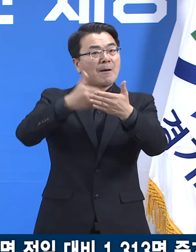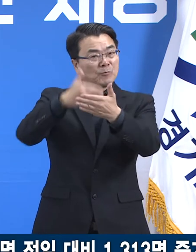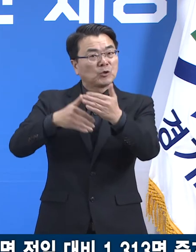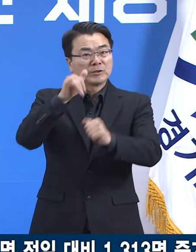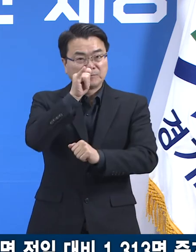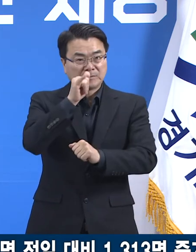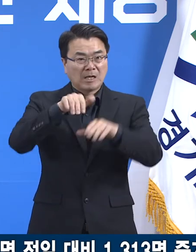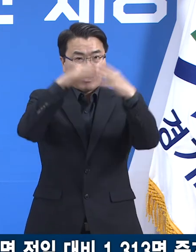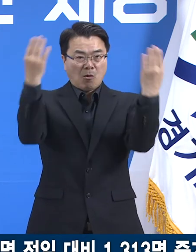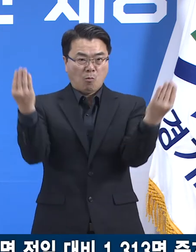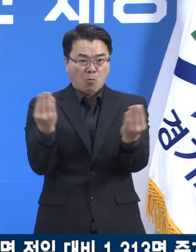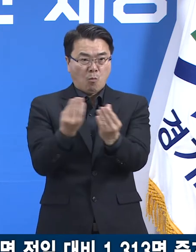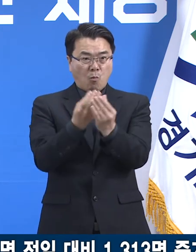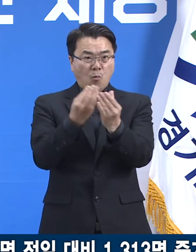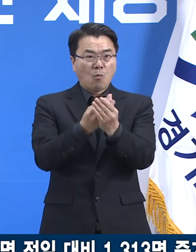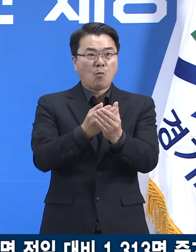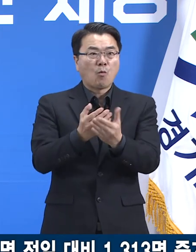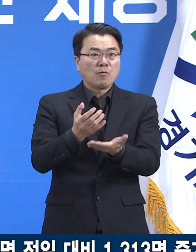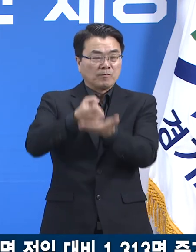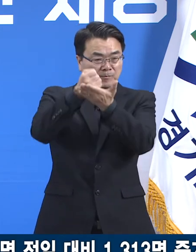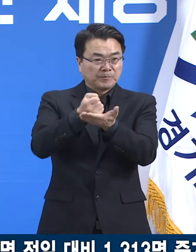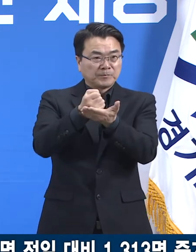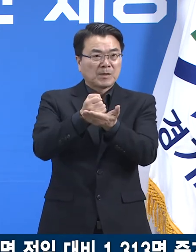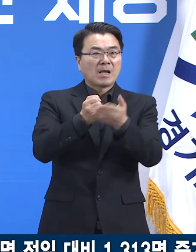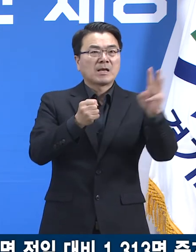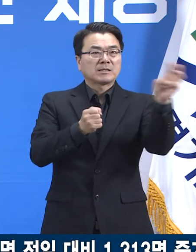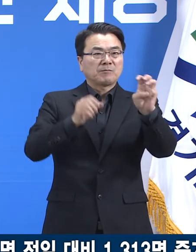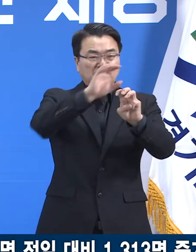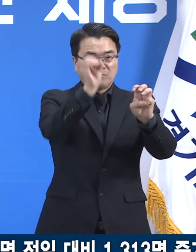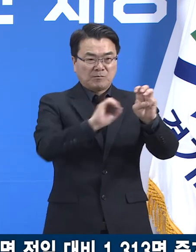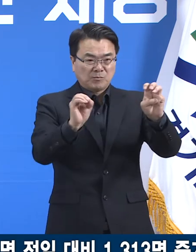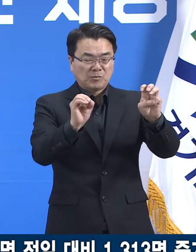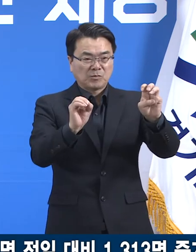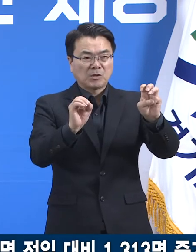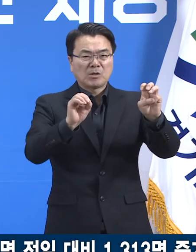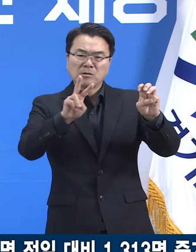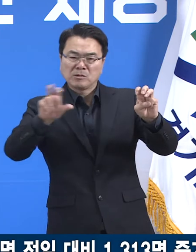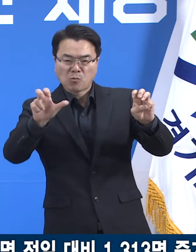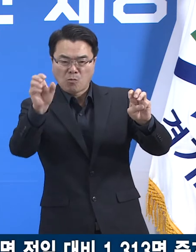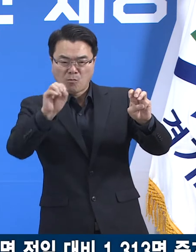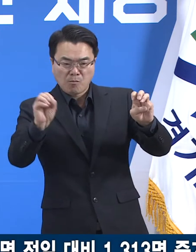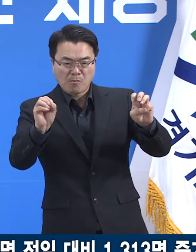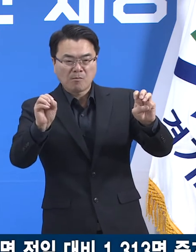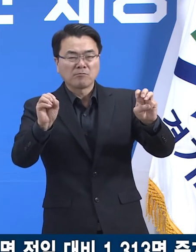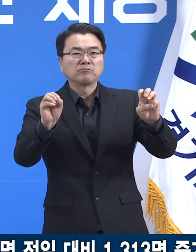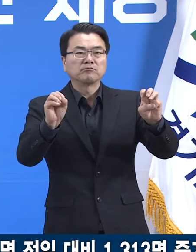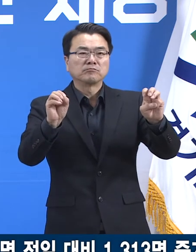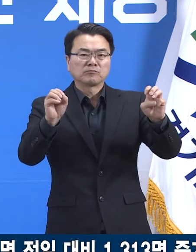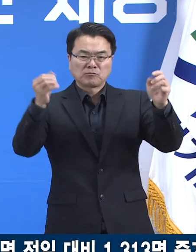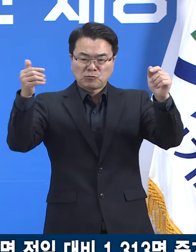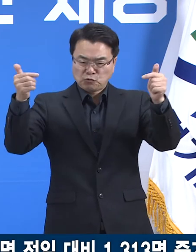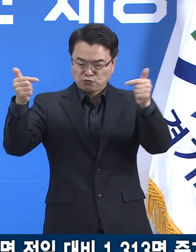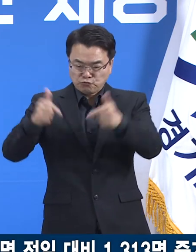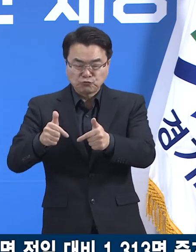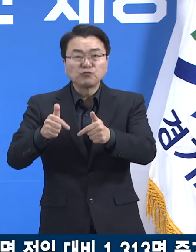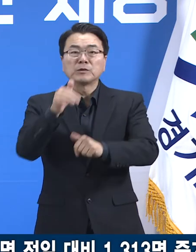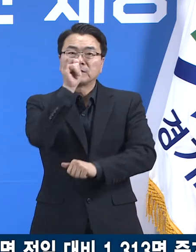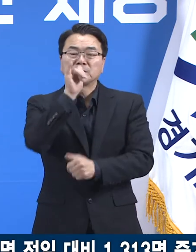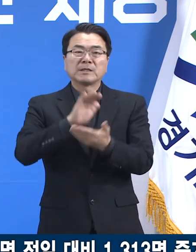전체 확진자에서 차지하는 비율은 30%에서 25%로 5%포인트 감소했습니다.